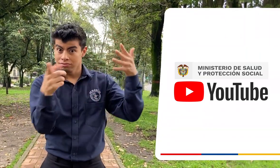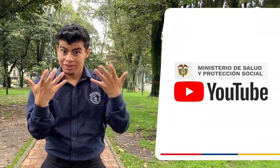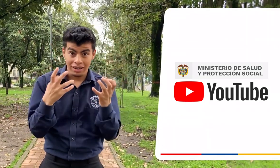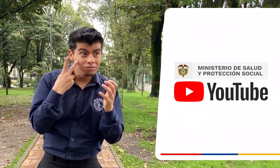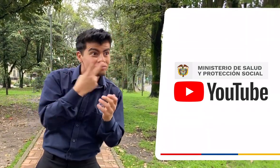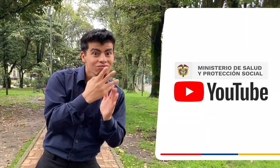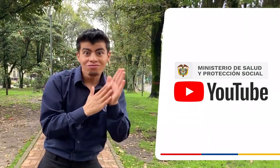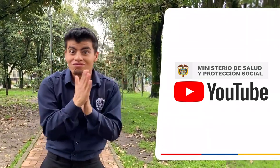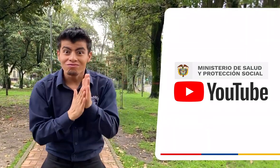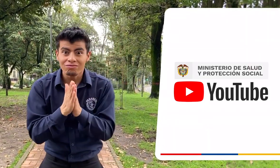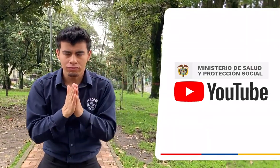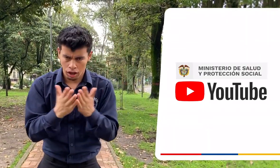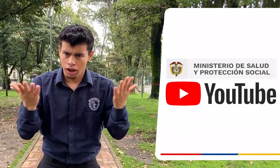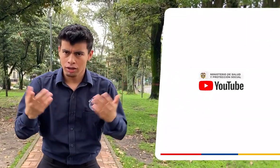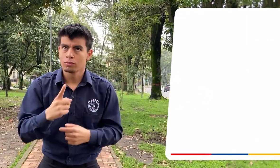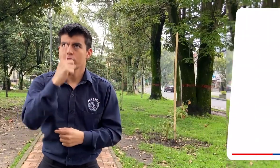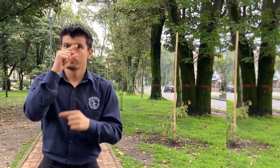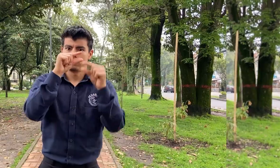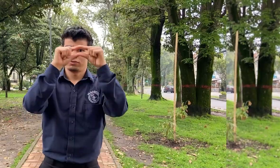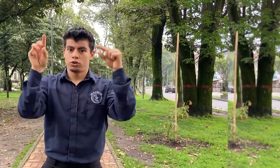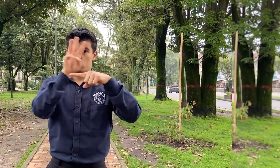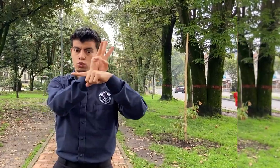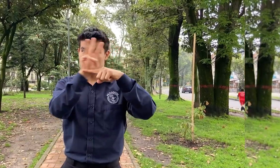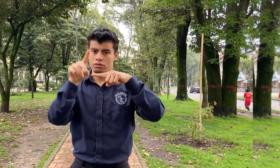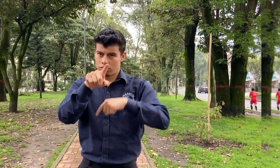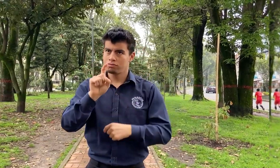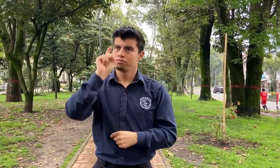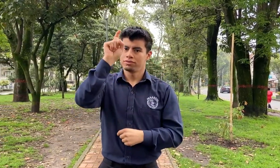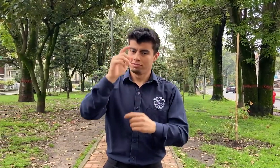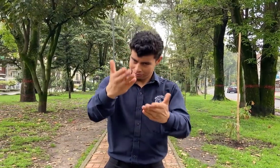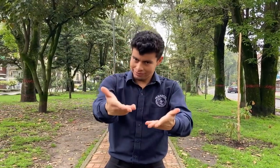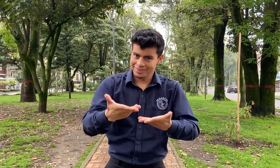click al link que aparece en la parte superior de este video. ¡Adelante!